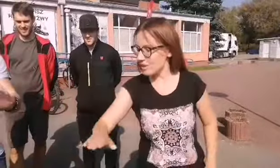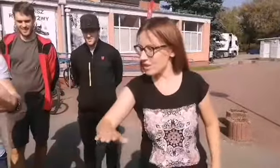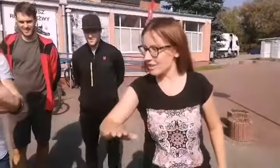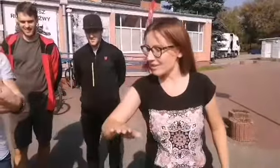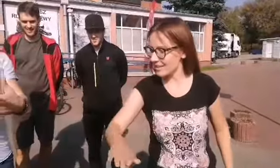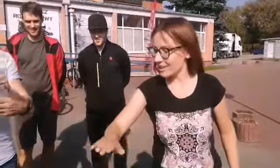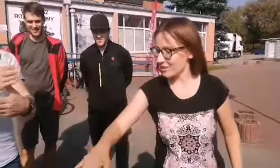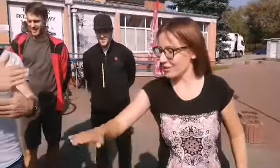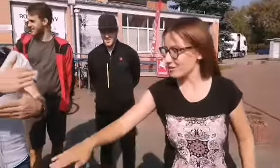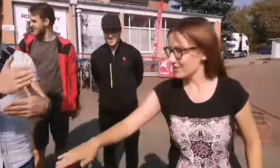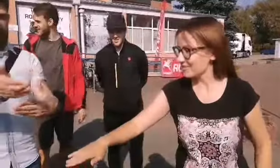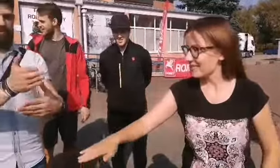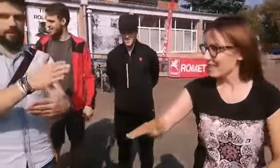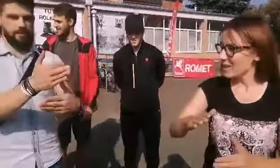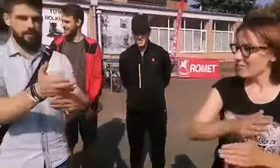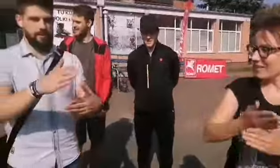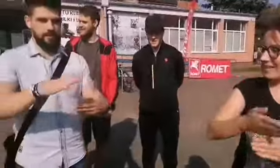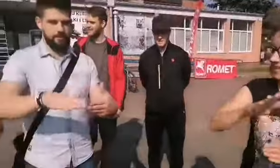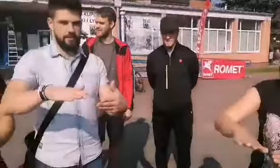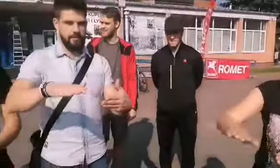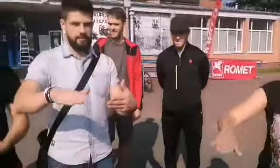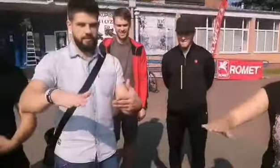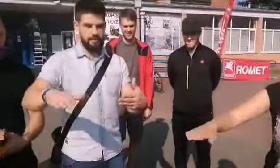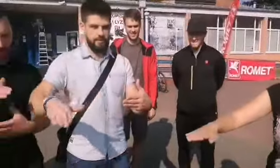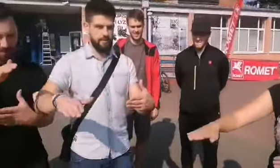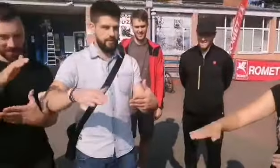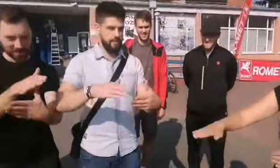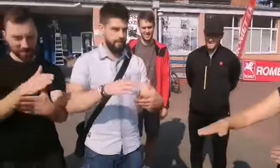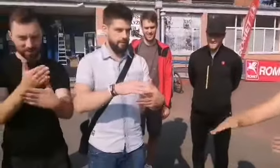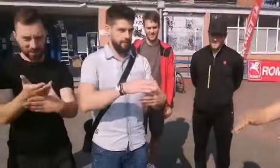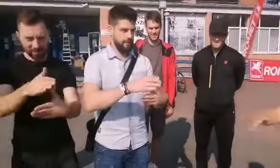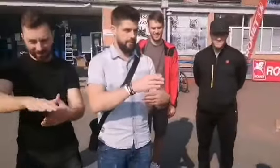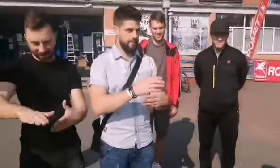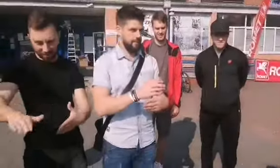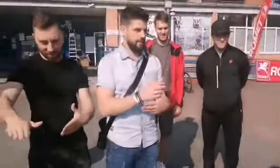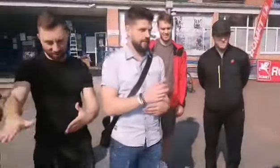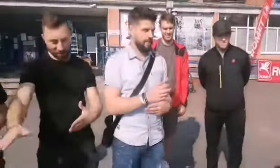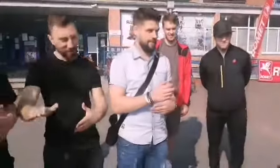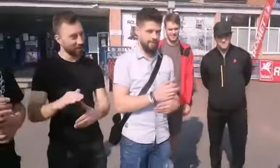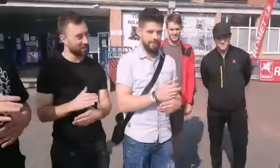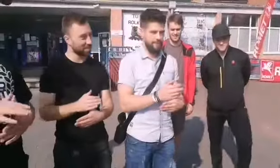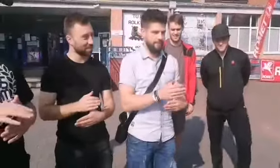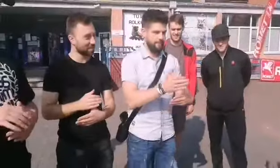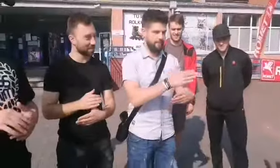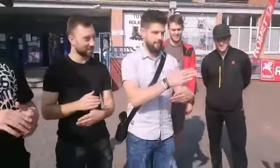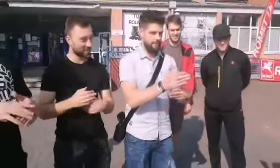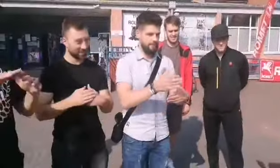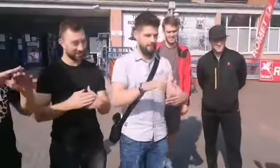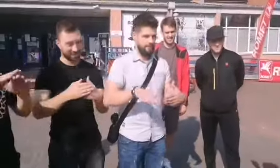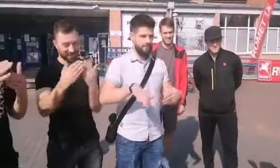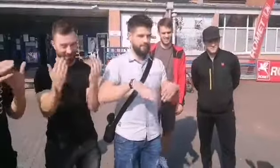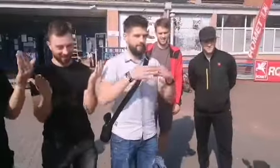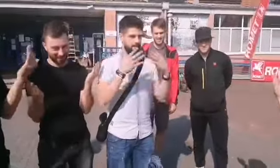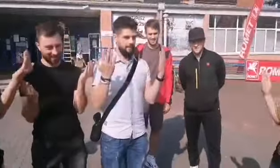kłóweczki Narodowy, międzynarodowy Międzynarodowy Dzień